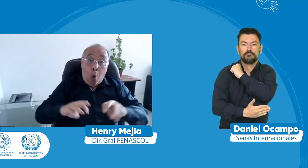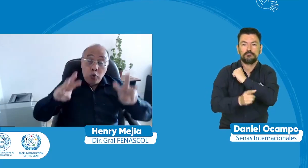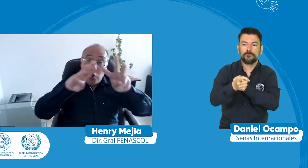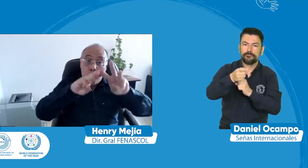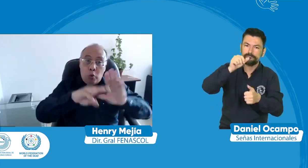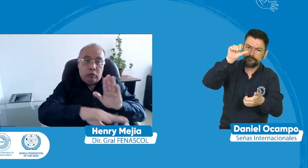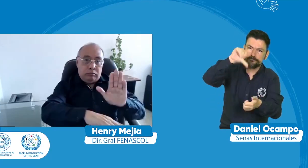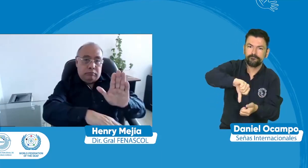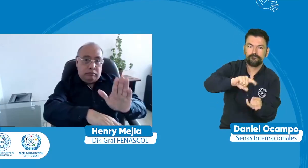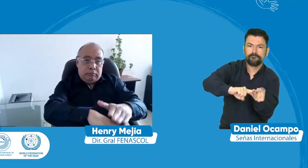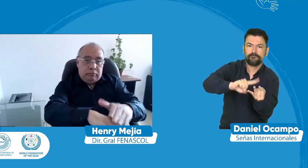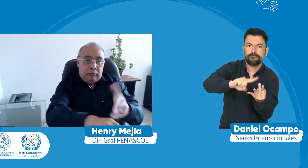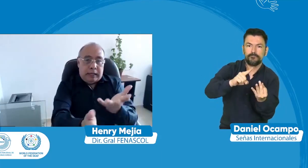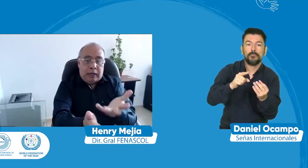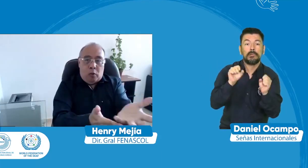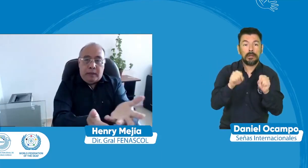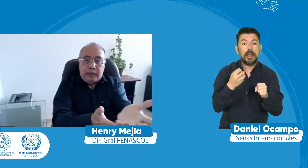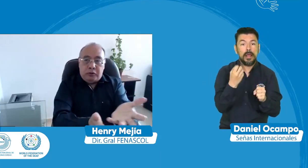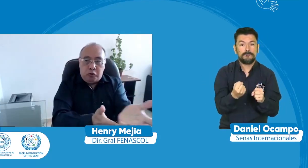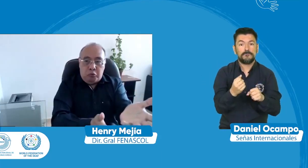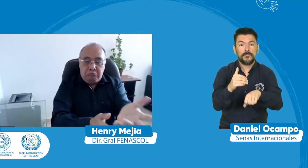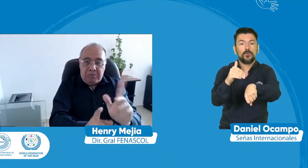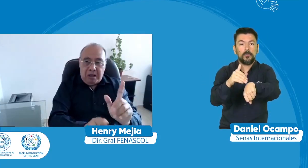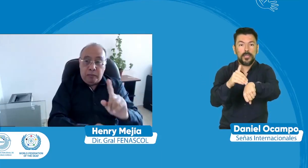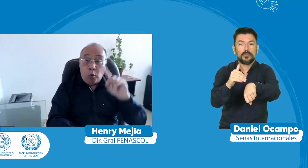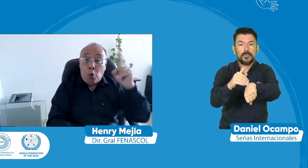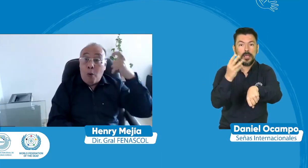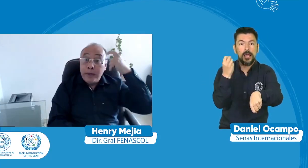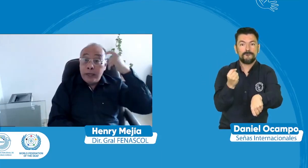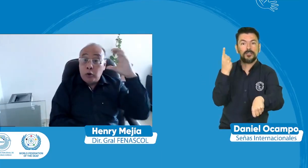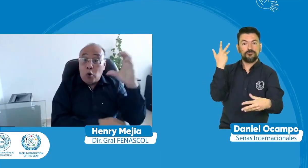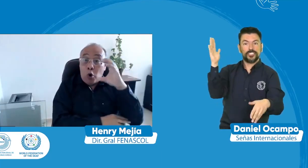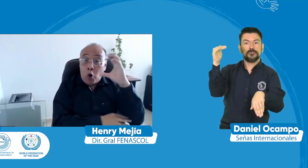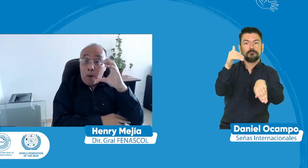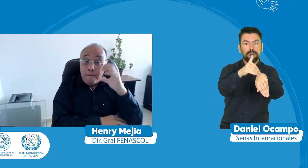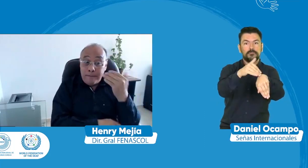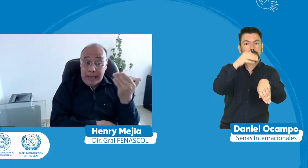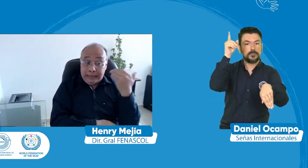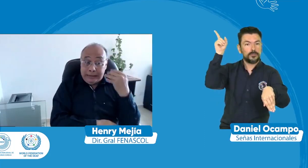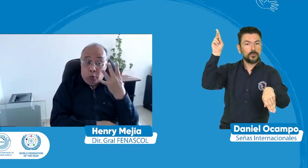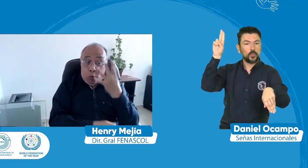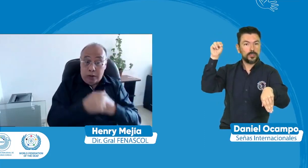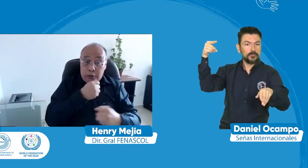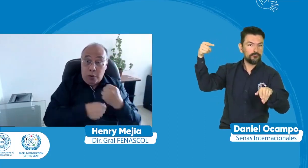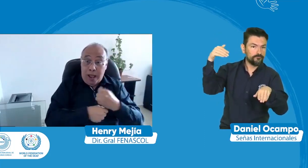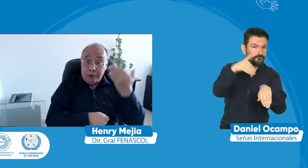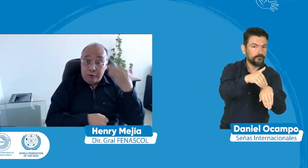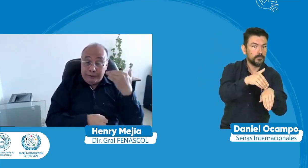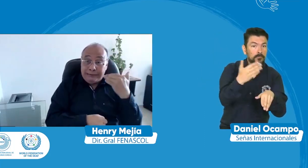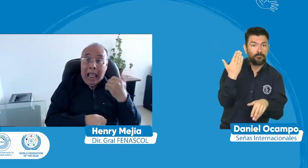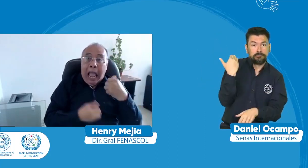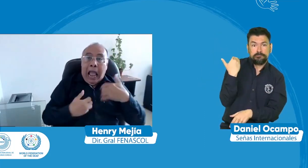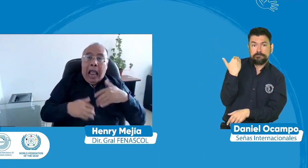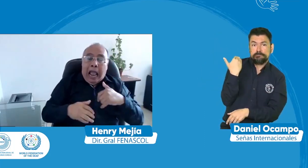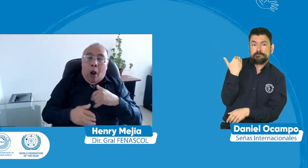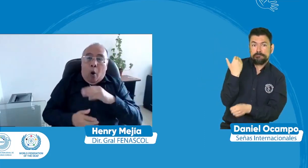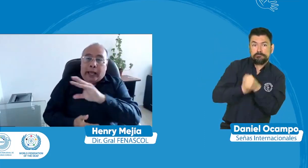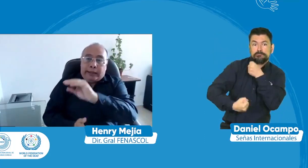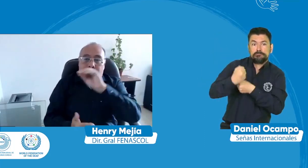consecuencias entonces la ONU ya dio estas recomendaciones pero el gobierno colombiano el que acaba de